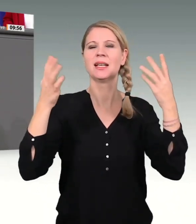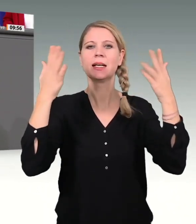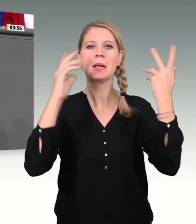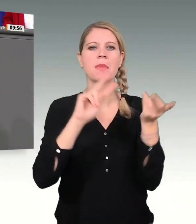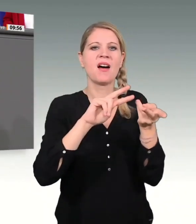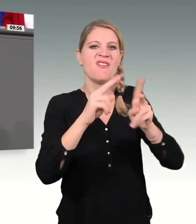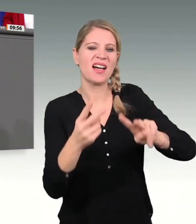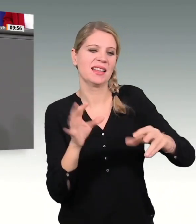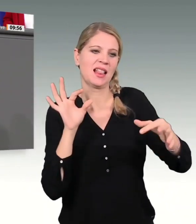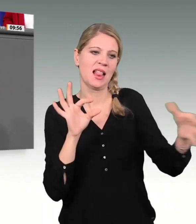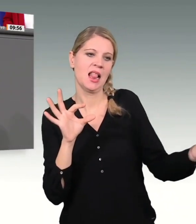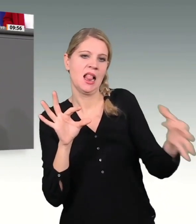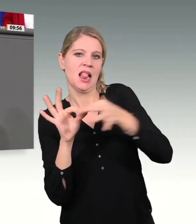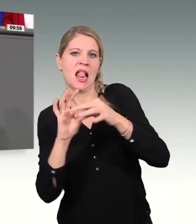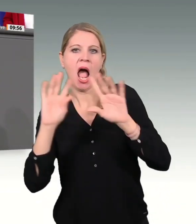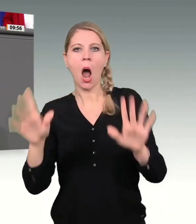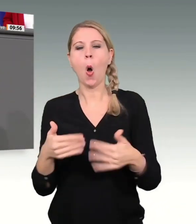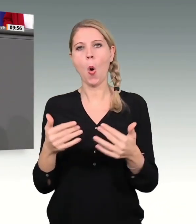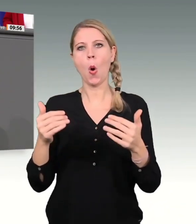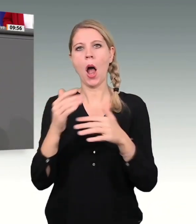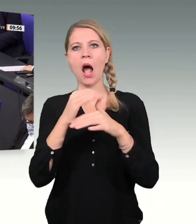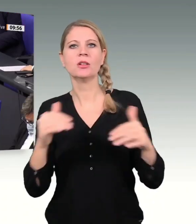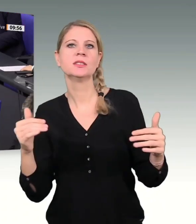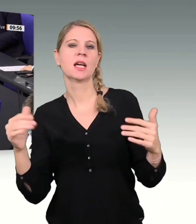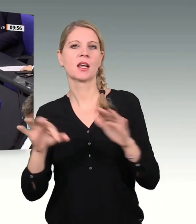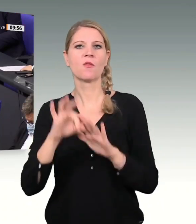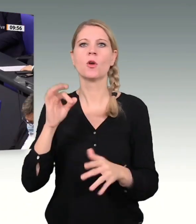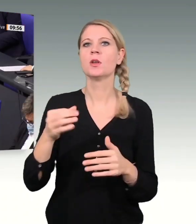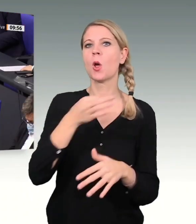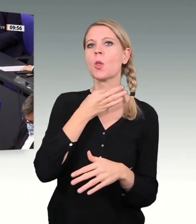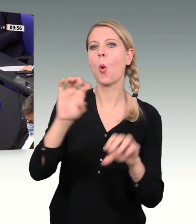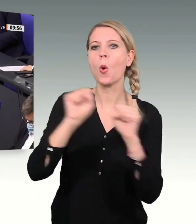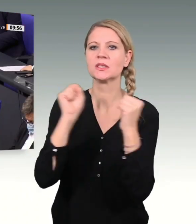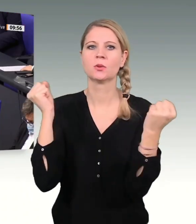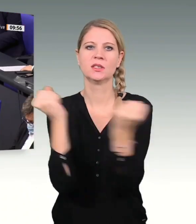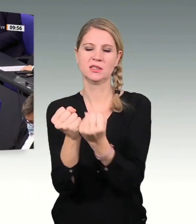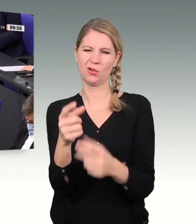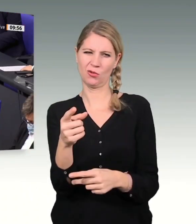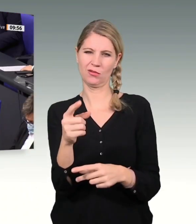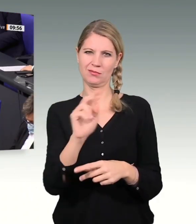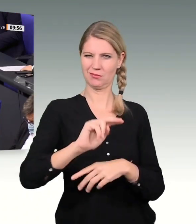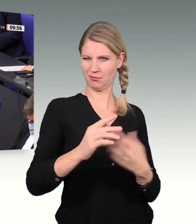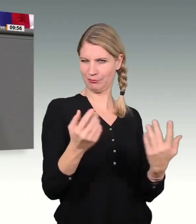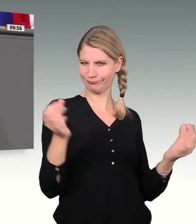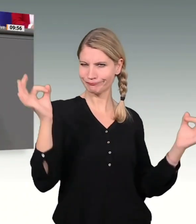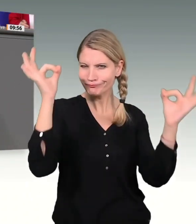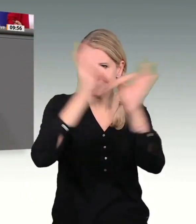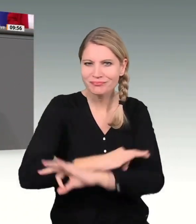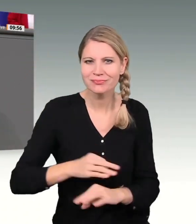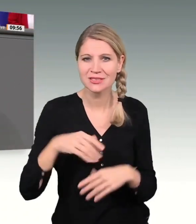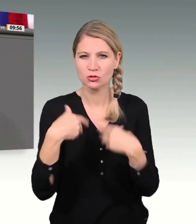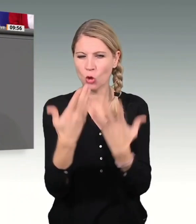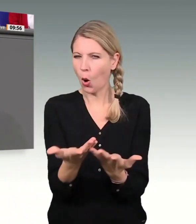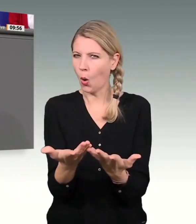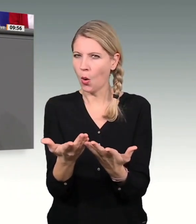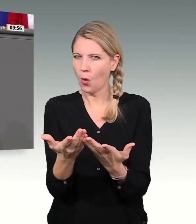Sie doch immer eigentlich Fan der Schuldenbremse waren, der Schuldenbremse, den Todesstoß. Und drittens, Sie verletzen